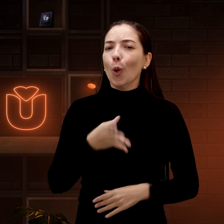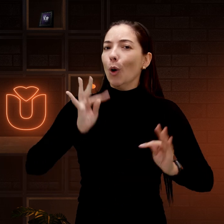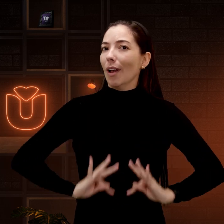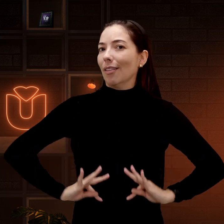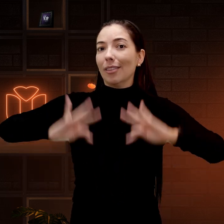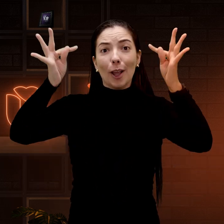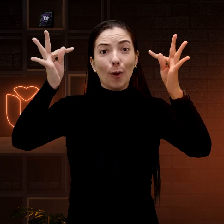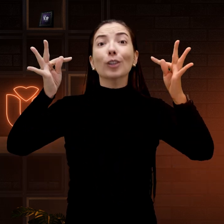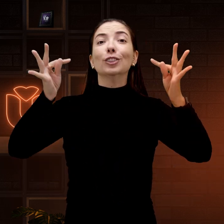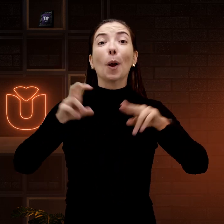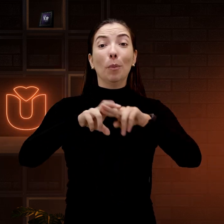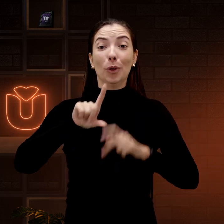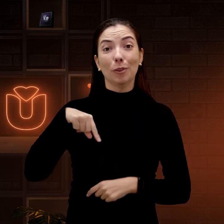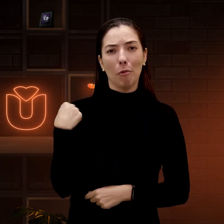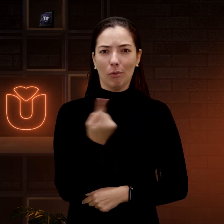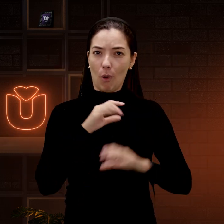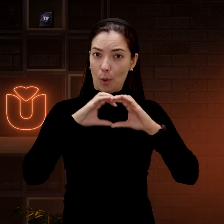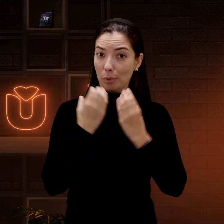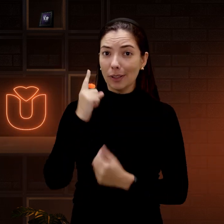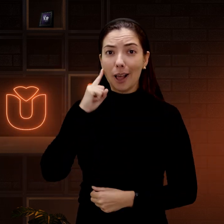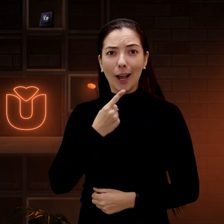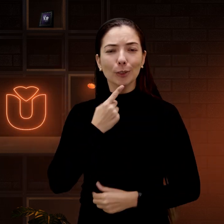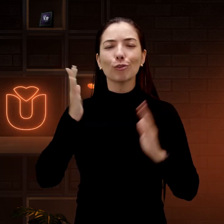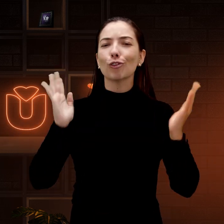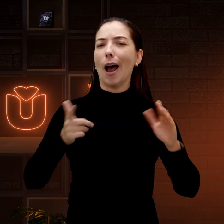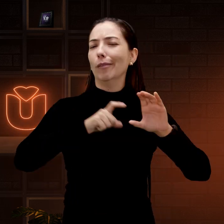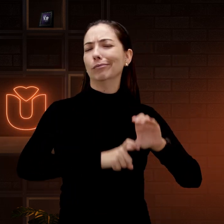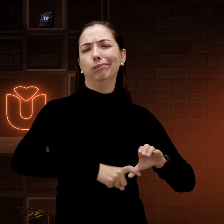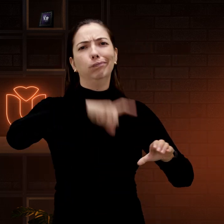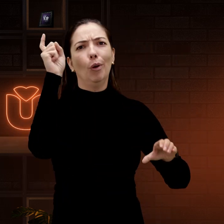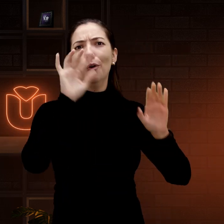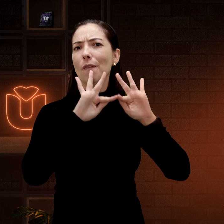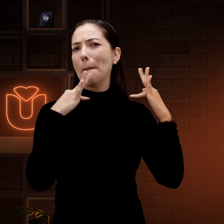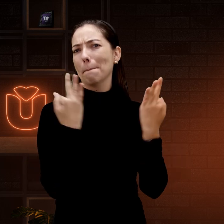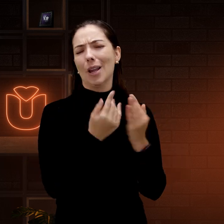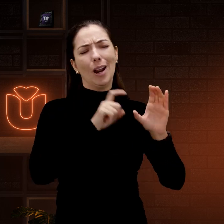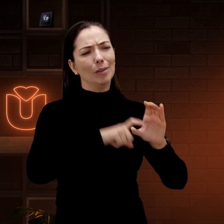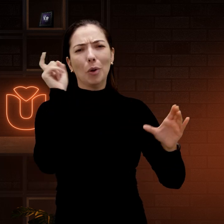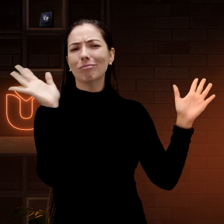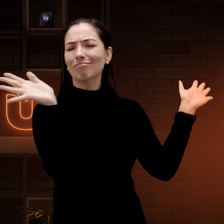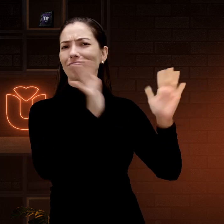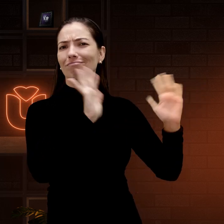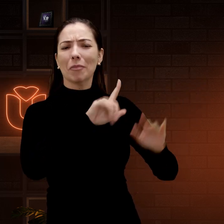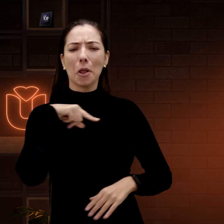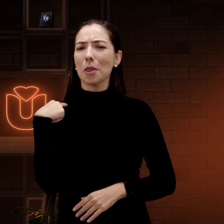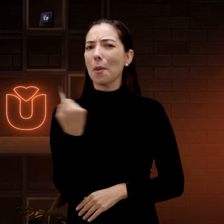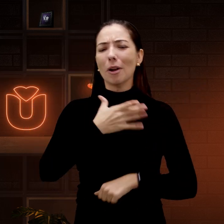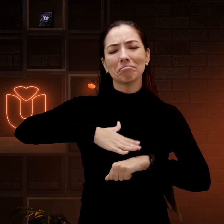A tecnologia é uma ótima inovação que ajuda muito a comunidade surda e nos deu independência em relação à nossa família.